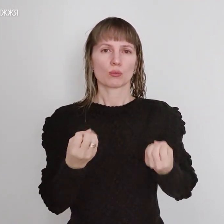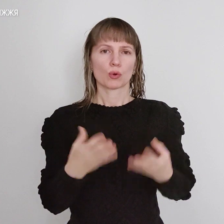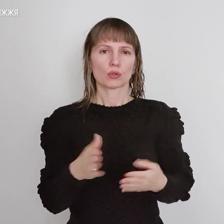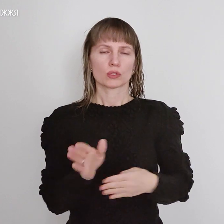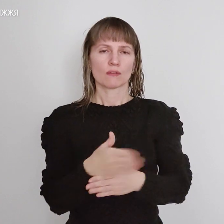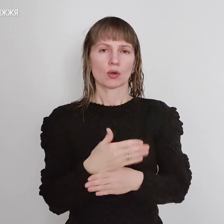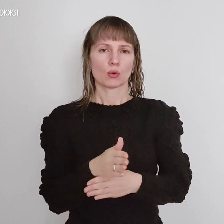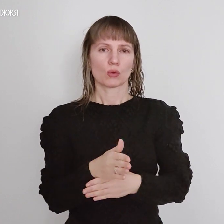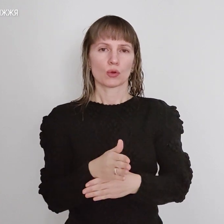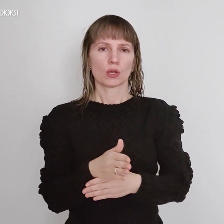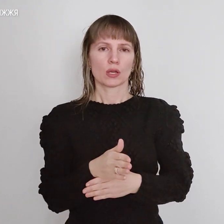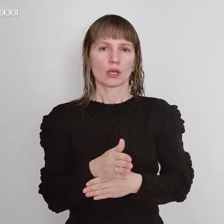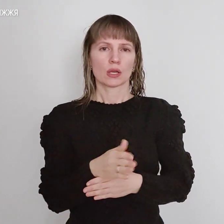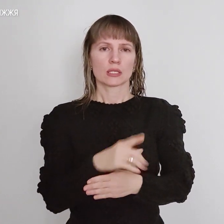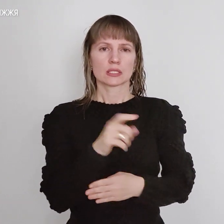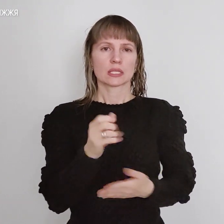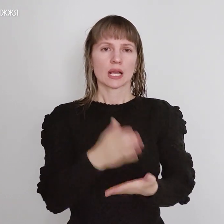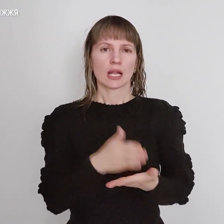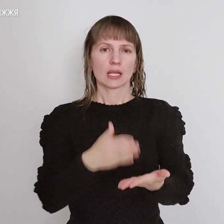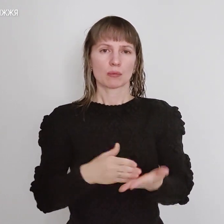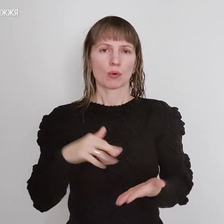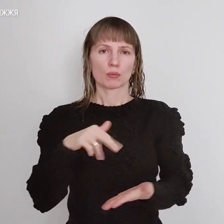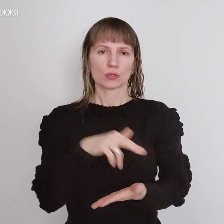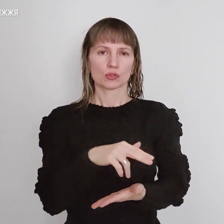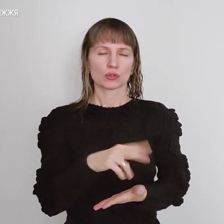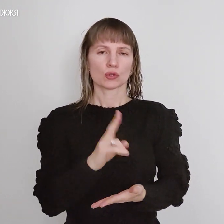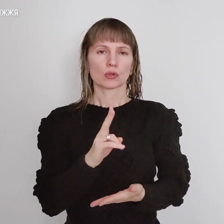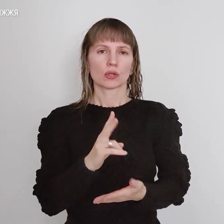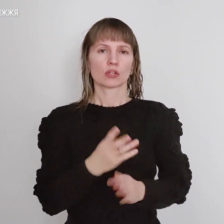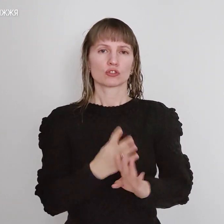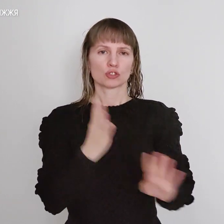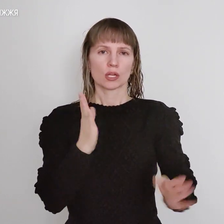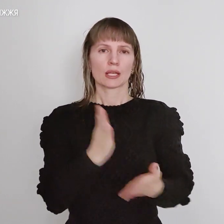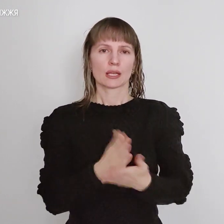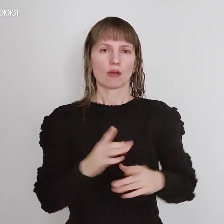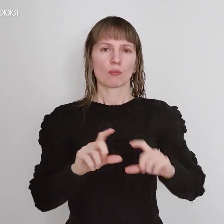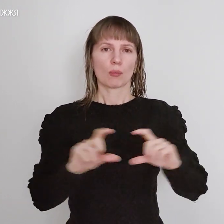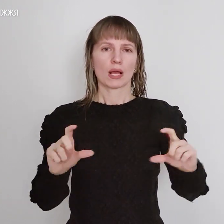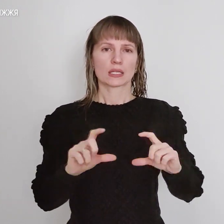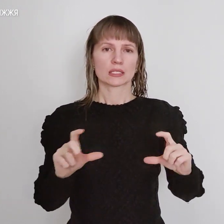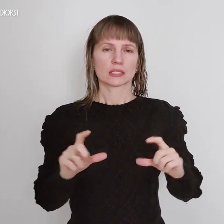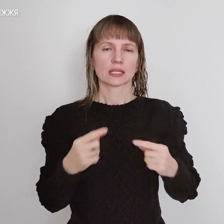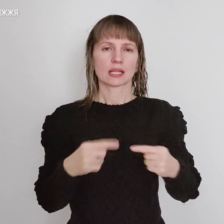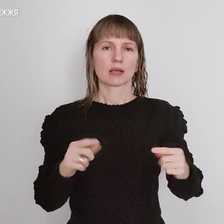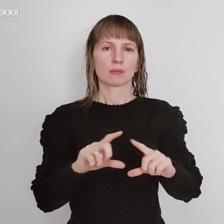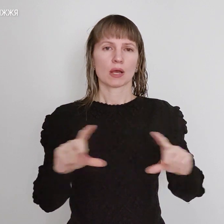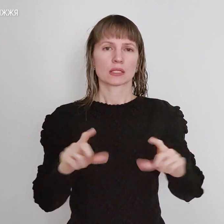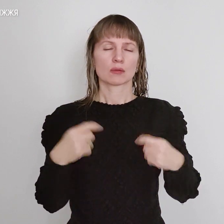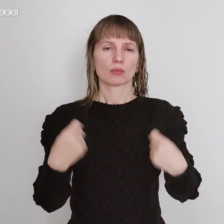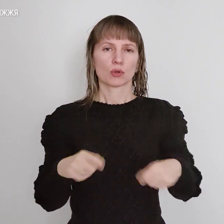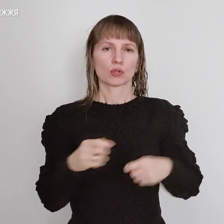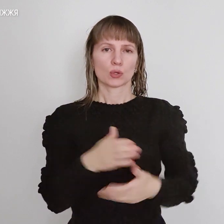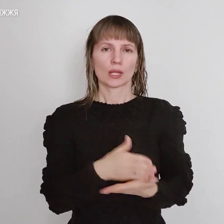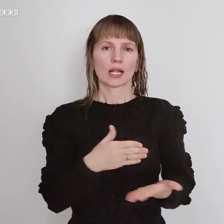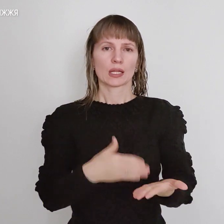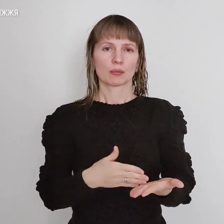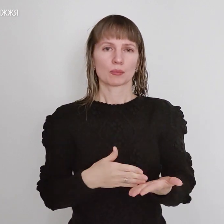за хлібом пішов, там за чергів, як в манатріне. Дені манатріне продають хрім. Багато